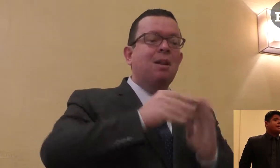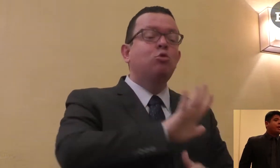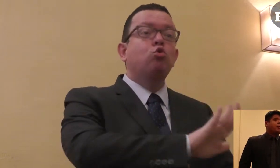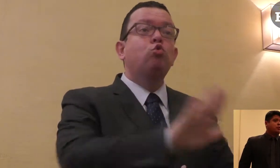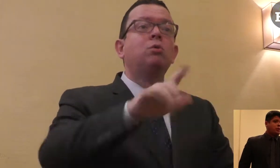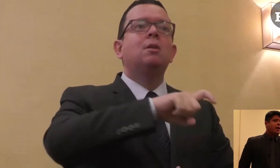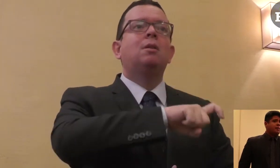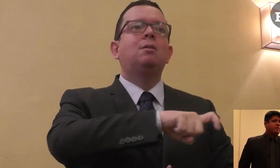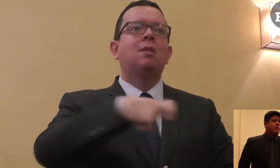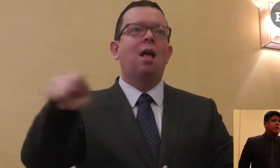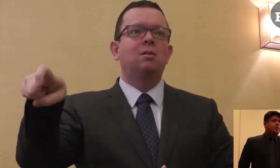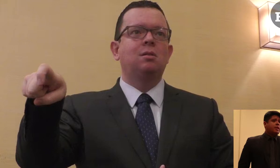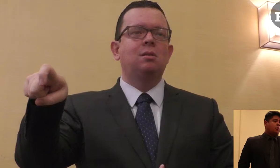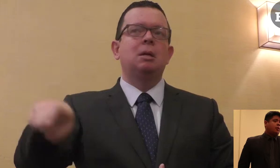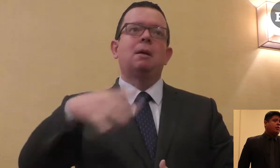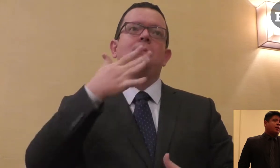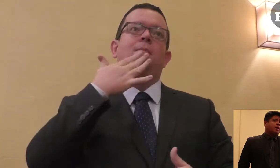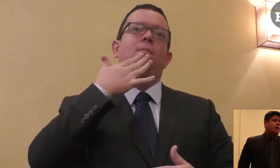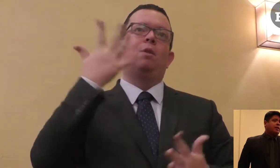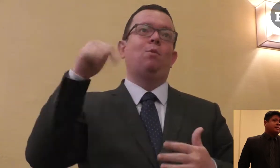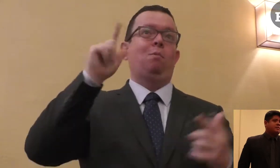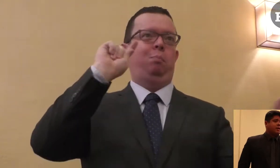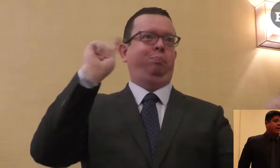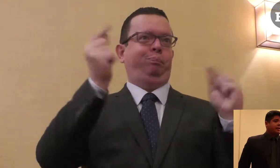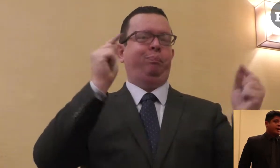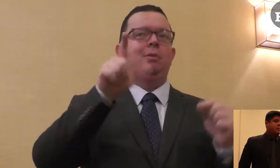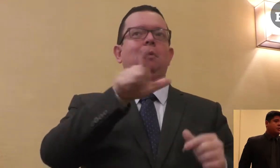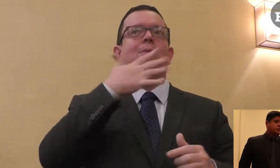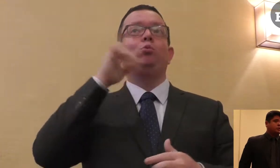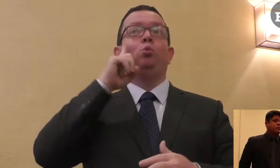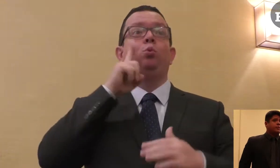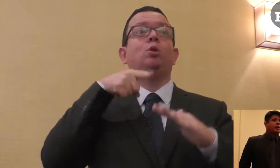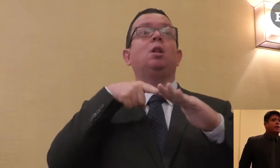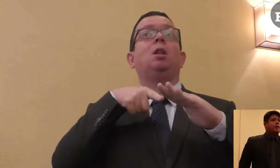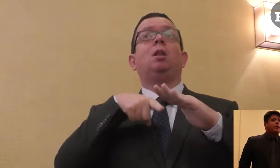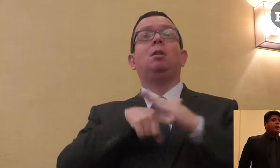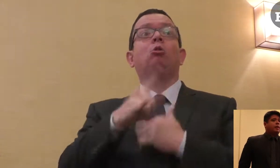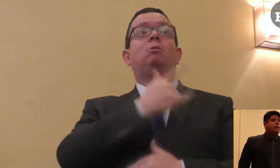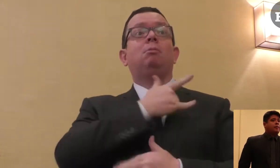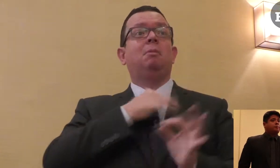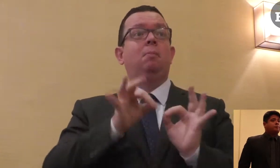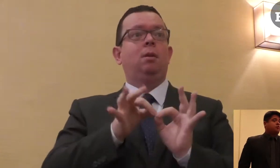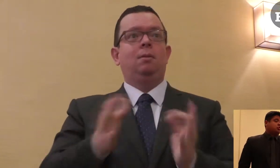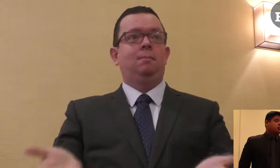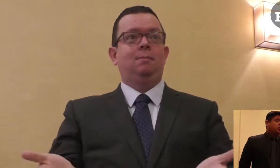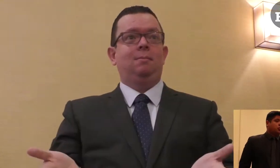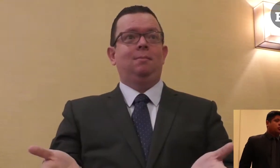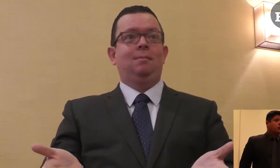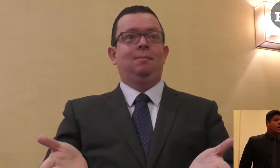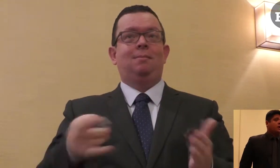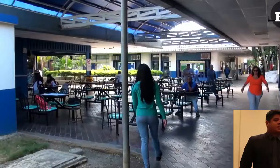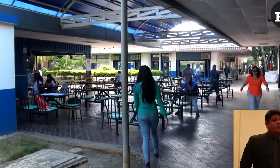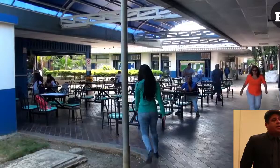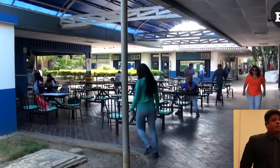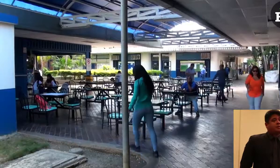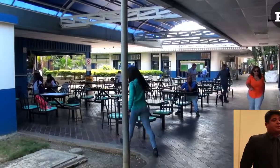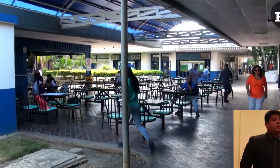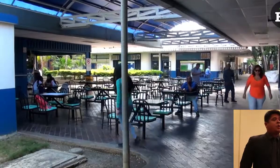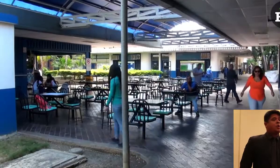e igualdad de oportunidades de acuerdo a las necesidades que tenemos nosotros. Muchos sordos no acceden a servicios